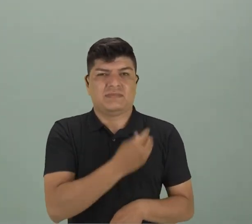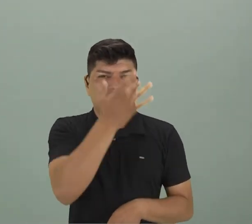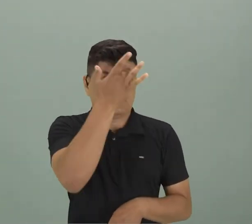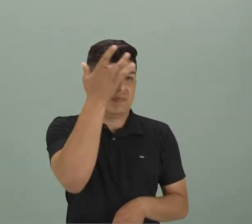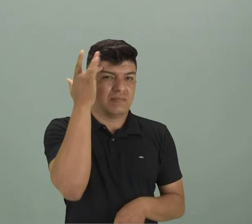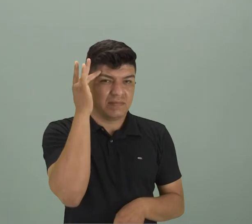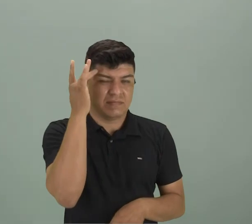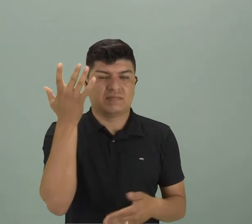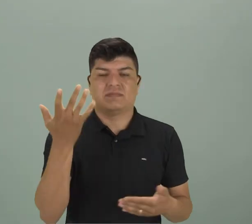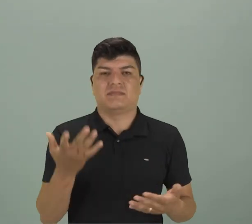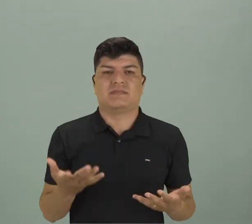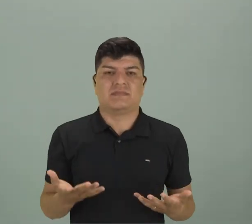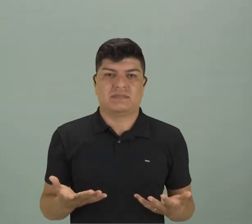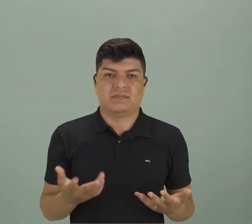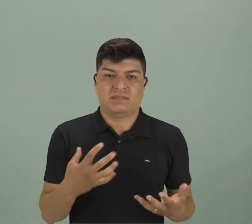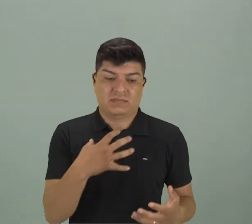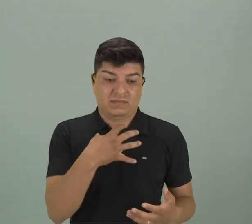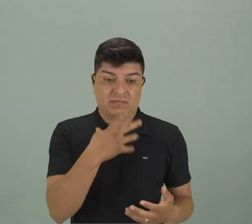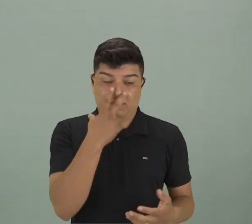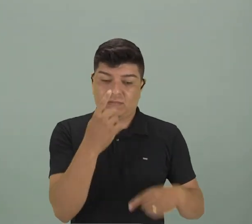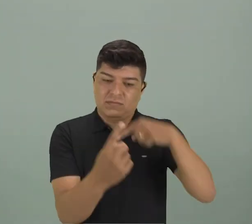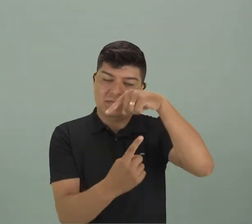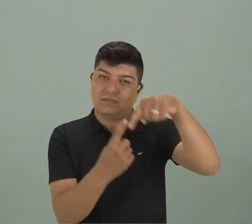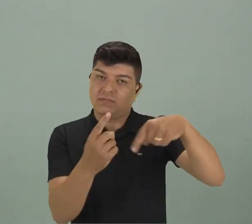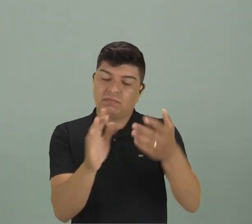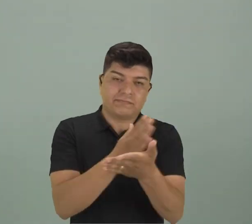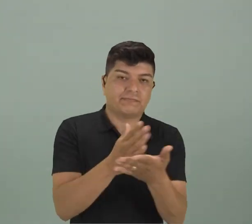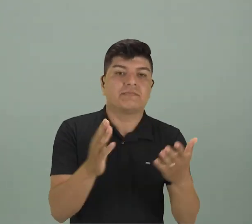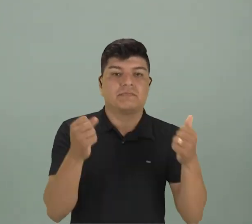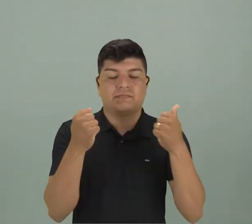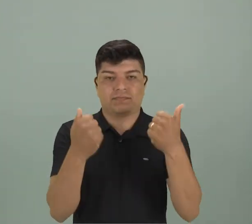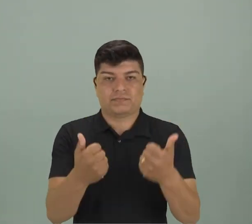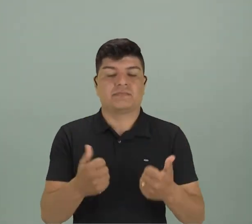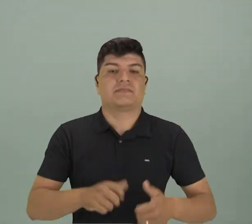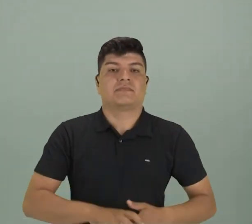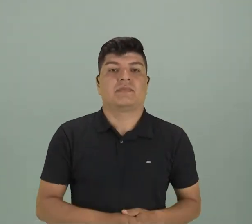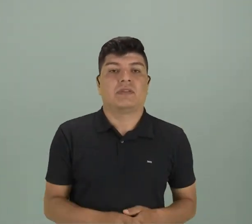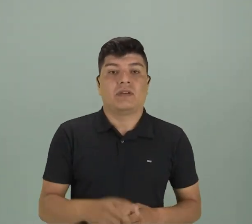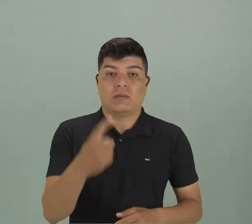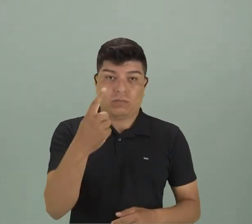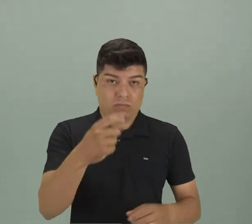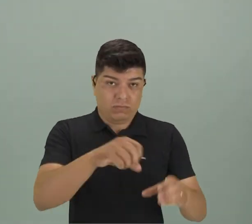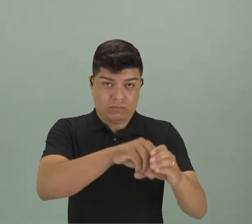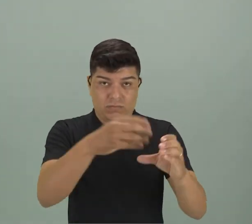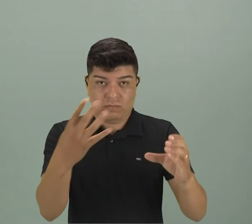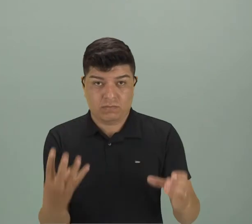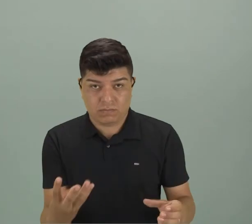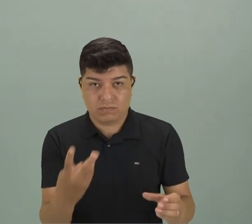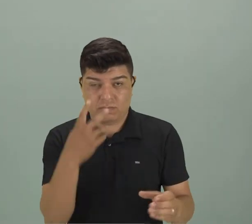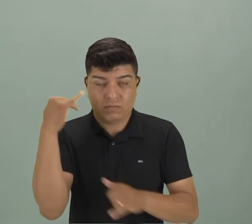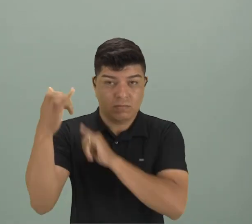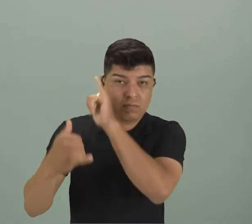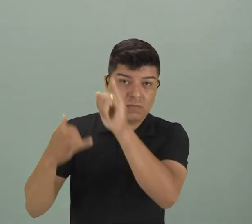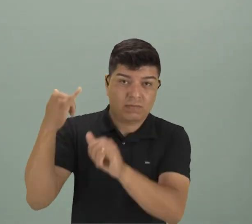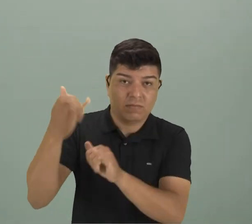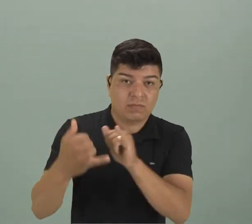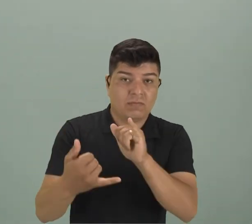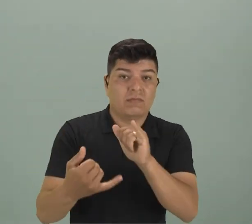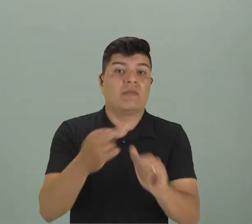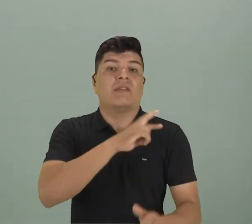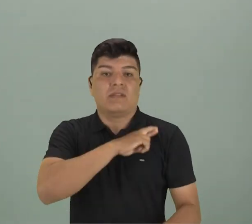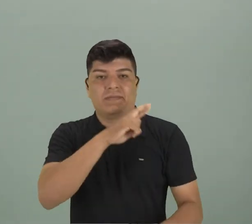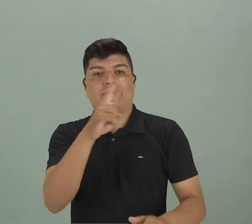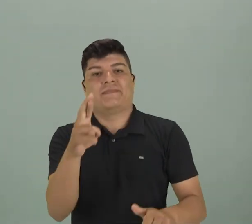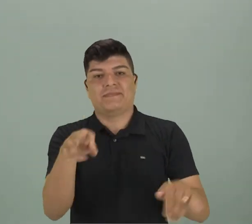personas que se santificaron de alguna forma, ok? Entonces, una característica inerente a la lenda es la religiosidad